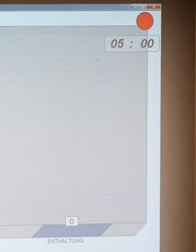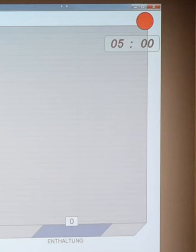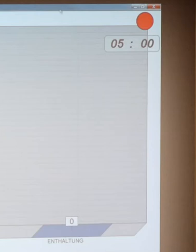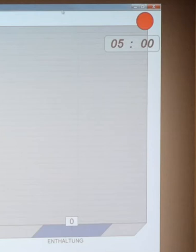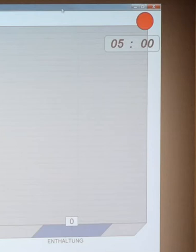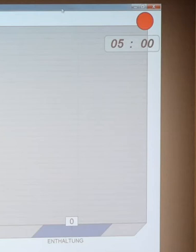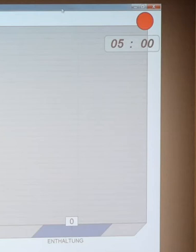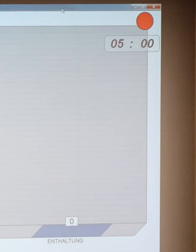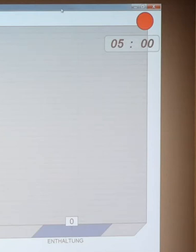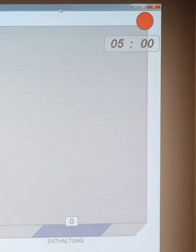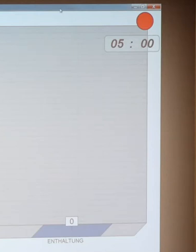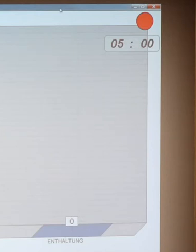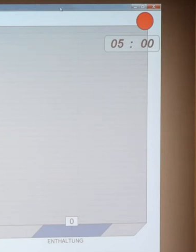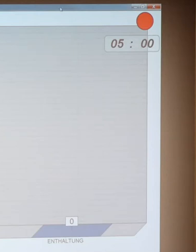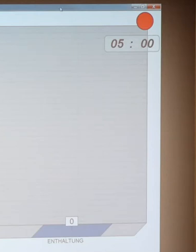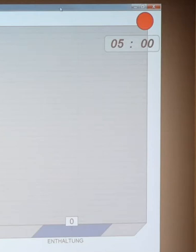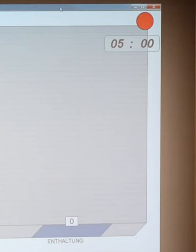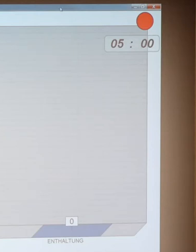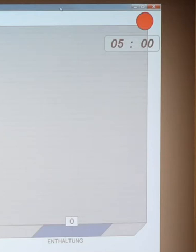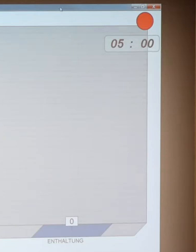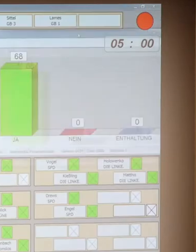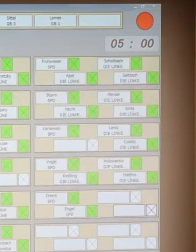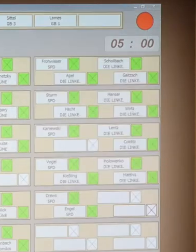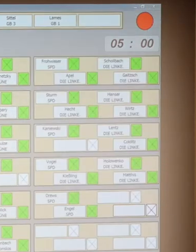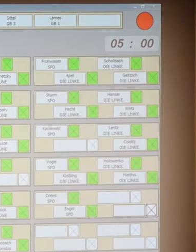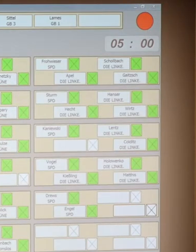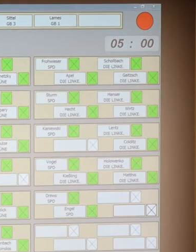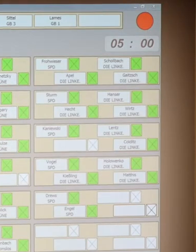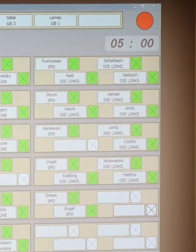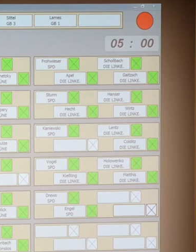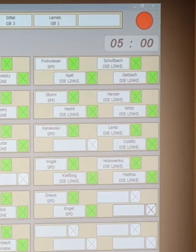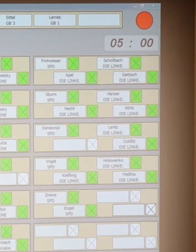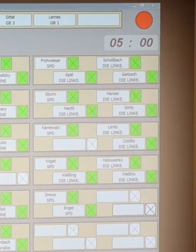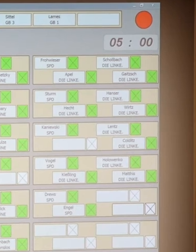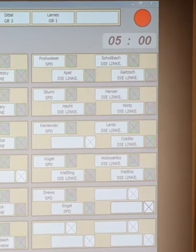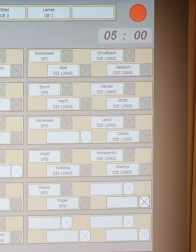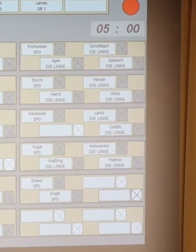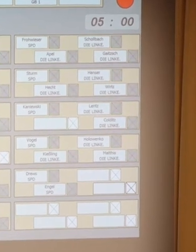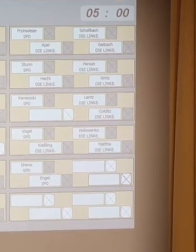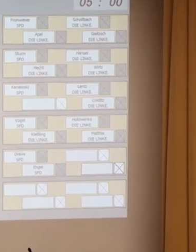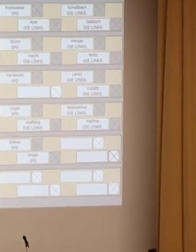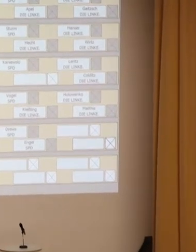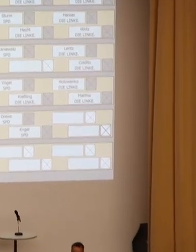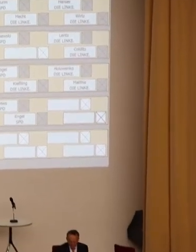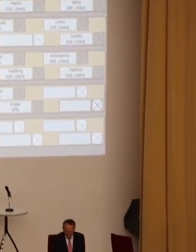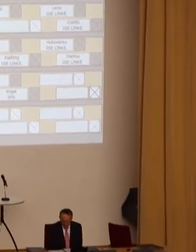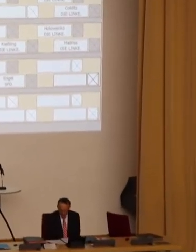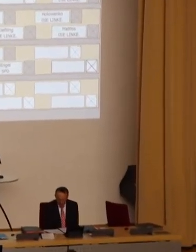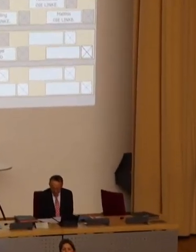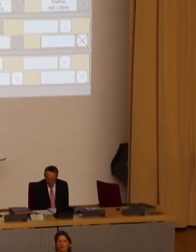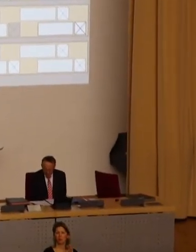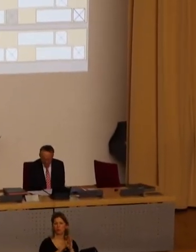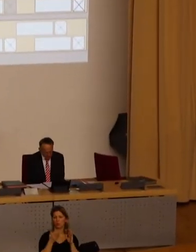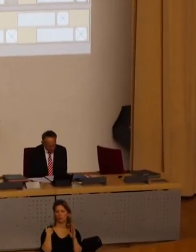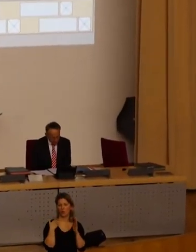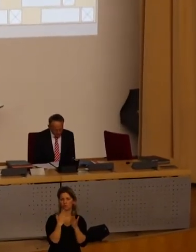60 Ja-Stimmen, keine Nein, keine Enthaltung, damit auch so beschlossen. Damit kämen wir, wie bei der Tagesordnung